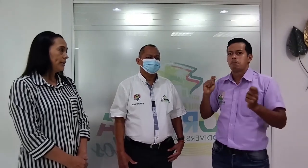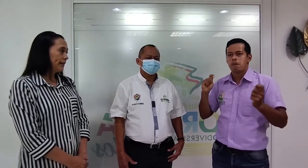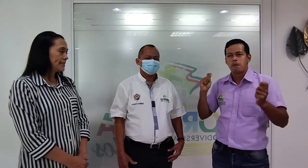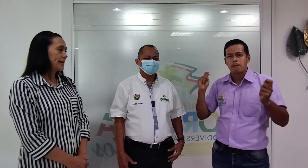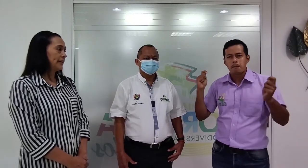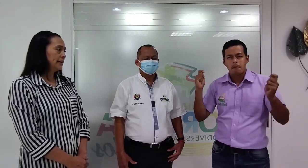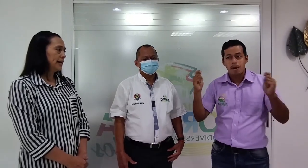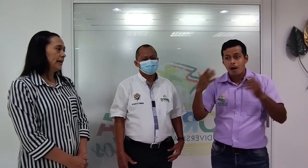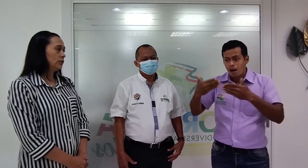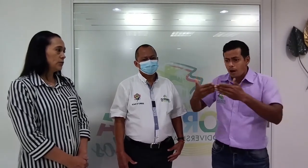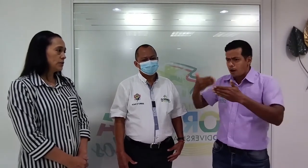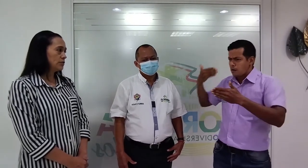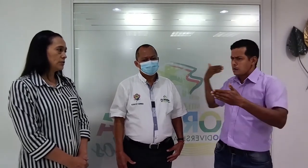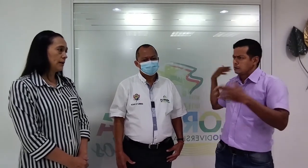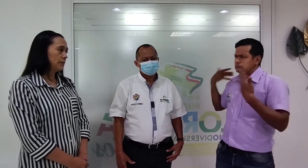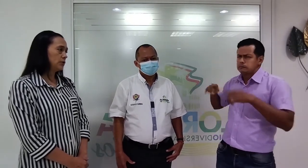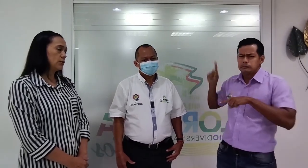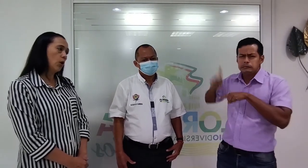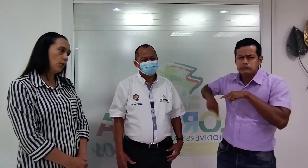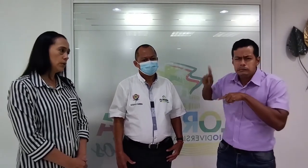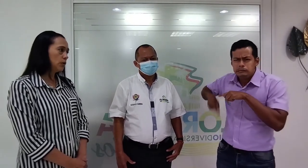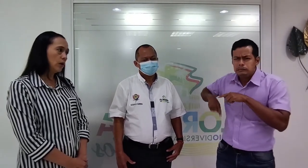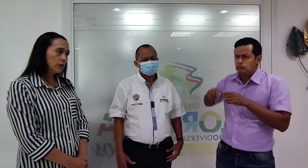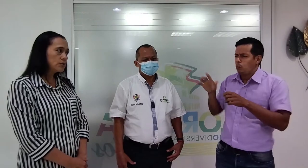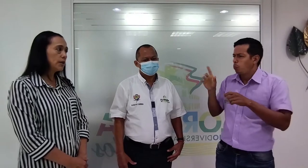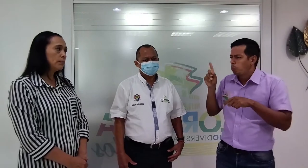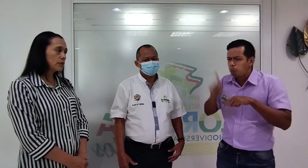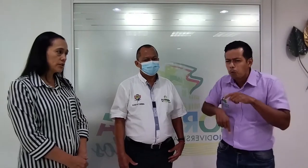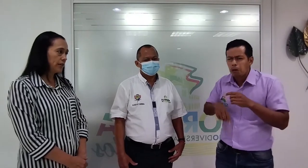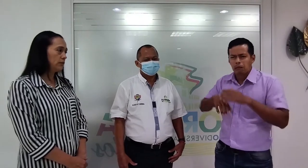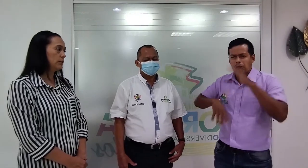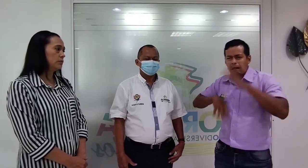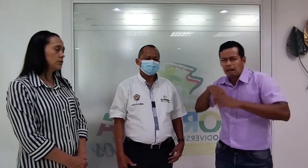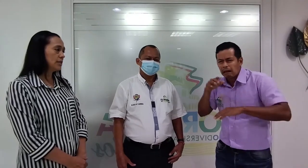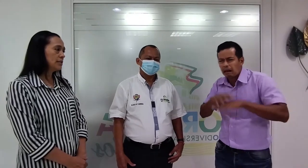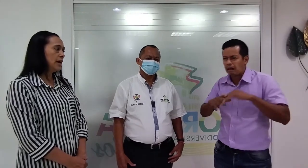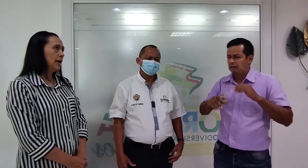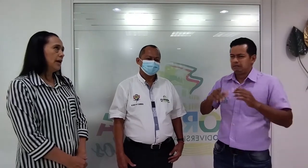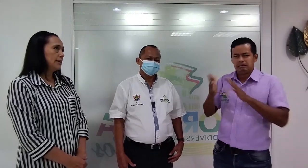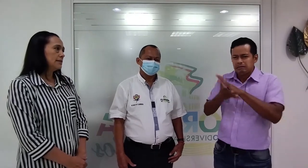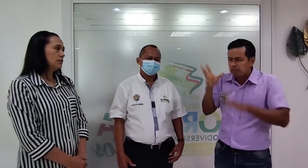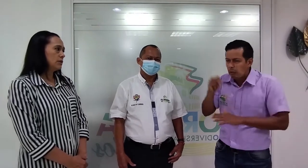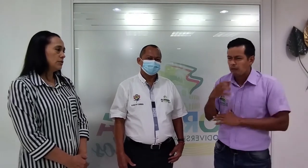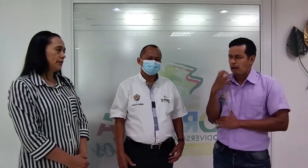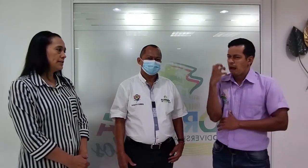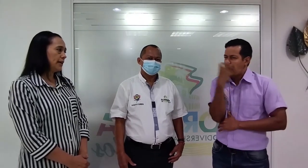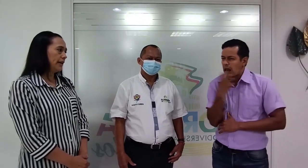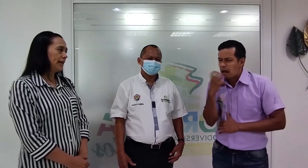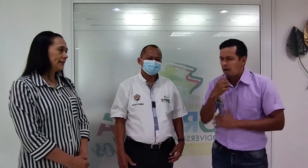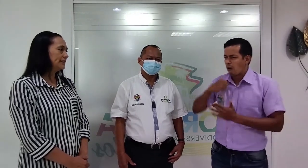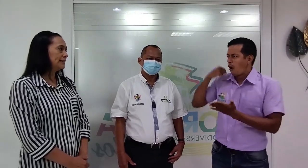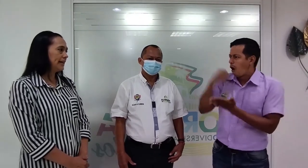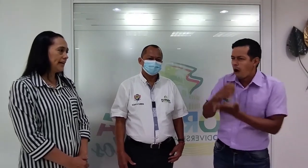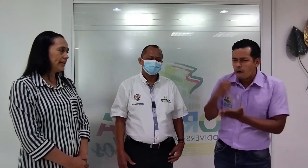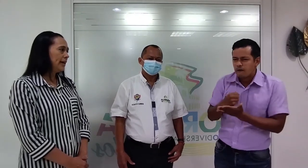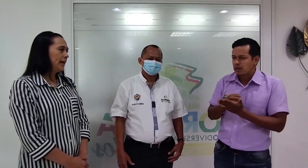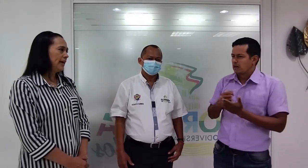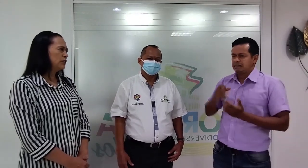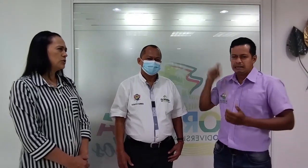ingresar a todos estos ámbitos. Obvio, no en un 100%, en muchas situaciones que antes de esa ley nos